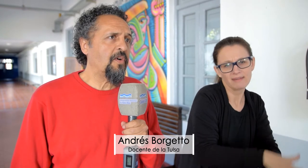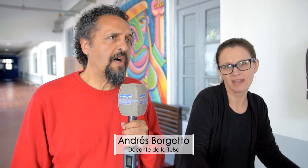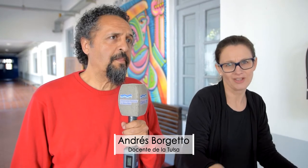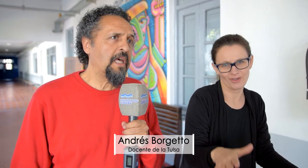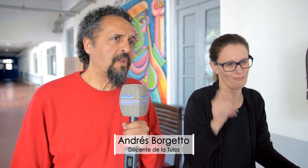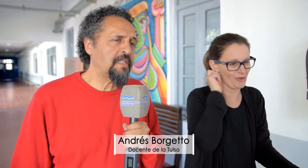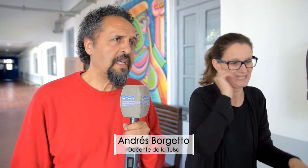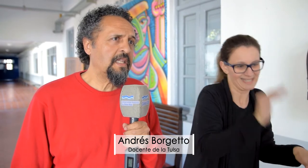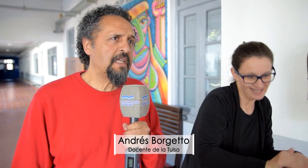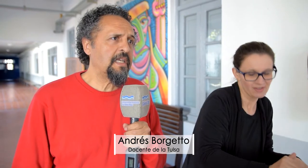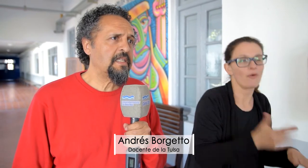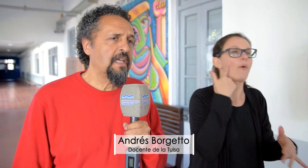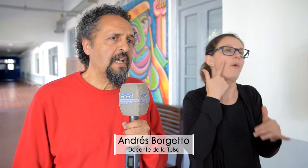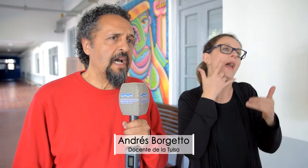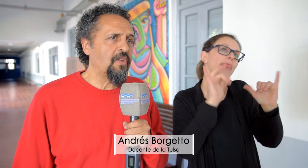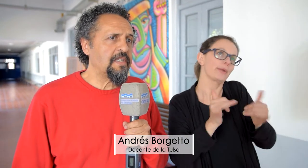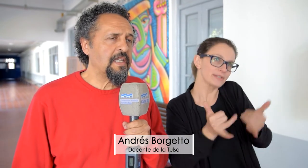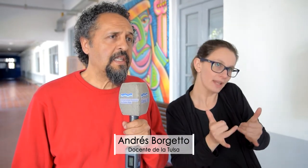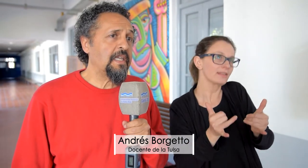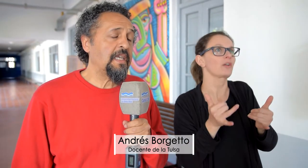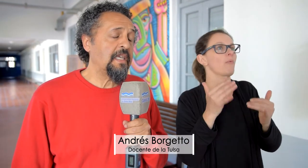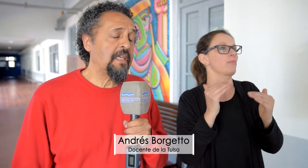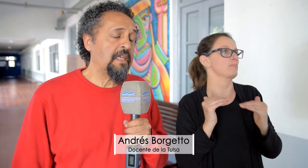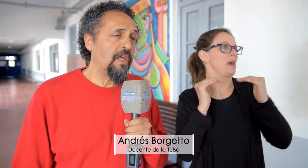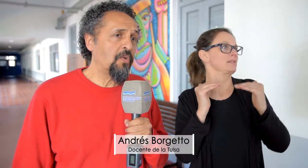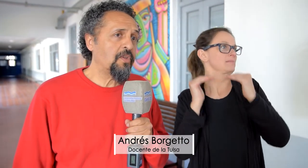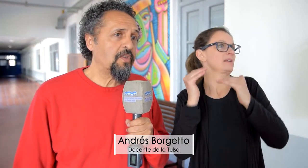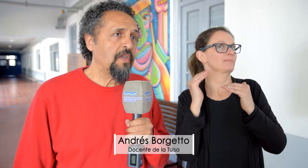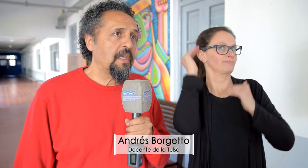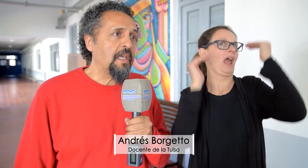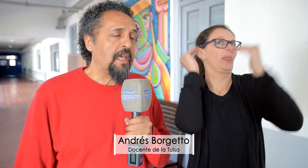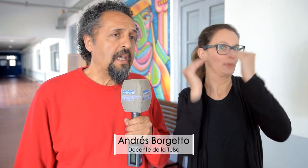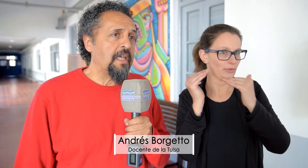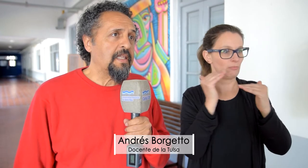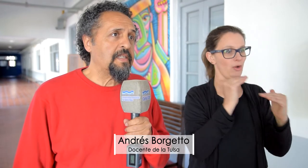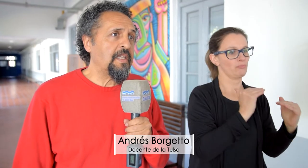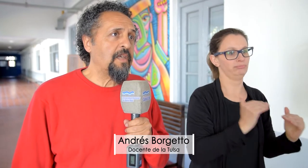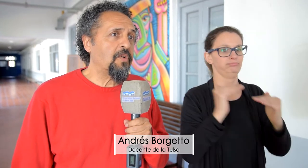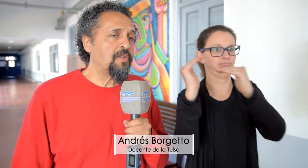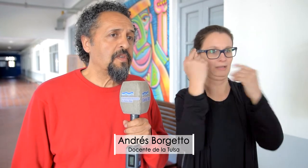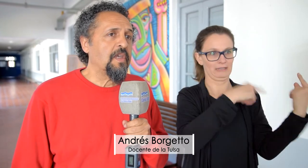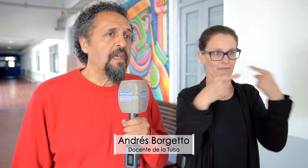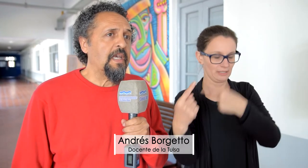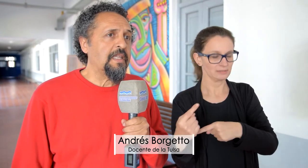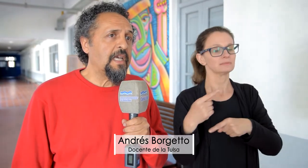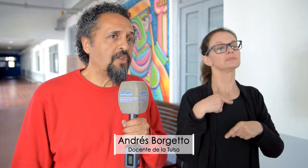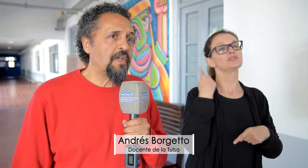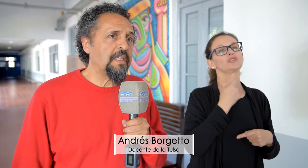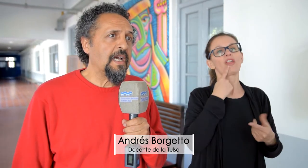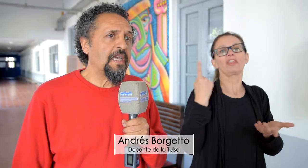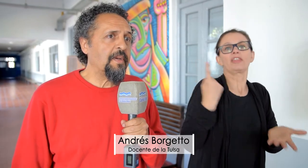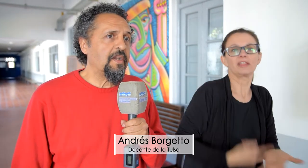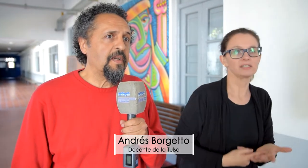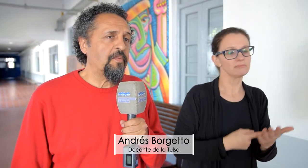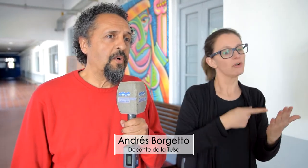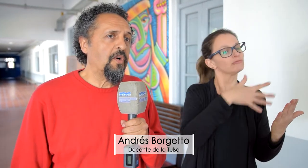como a preadolescentes, adolescentes y adultos, nosotros decidimos textos que